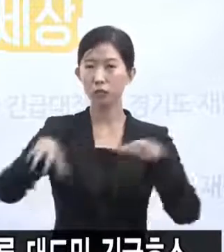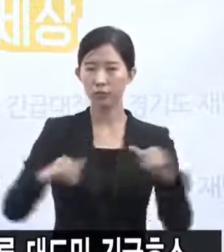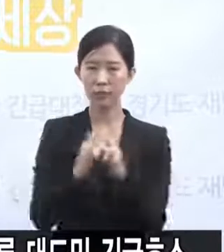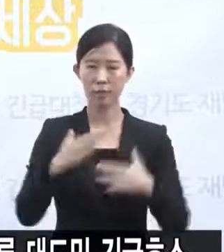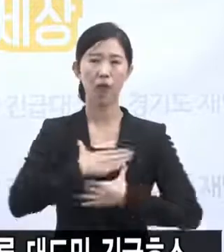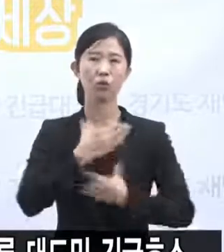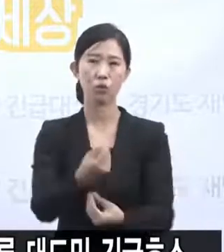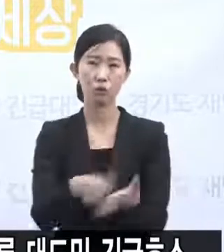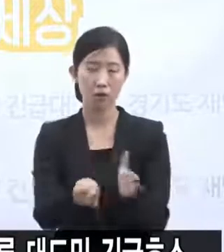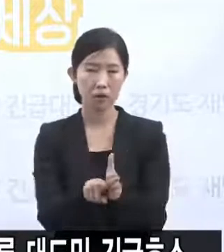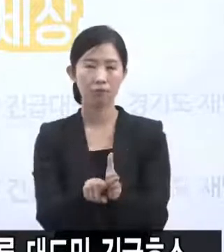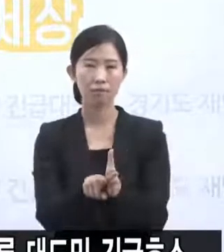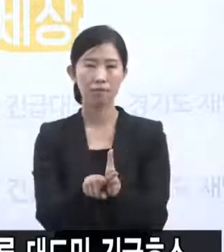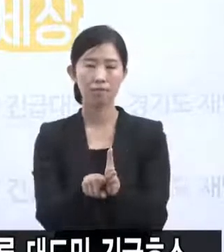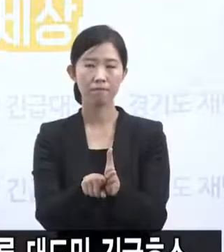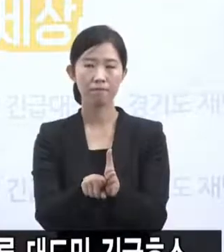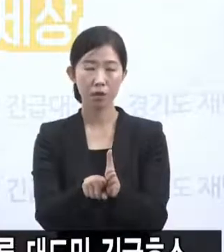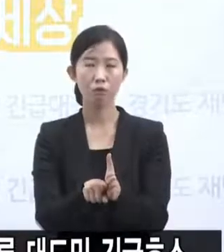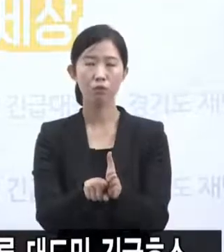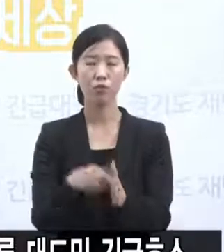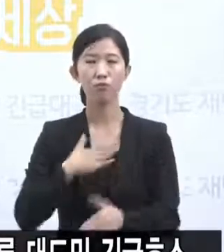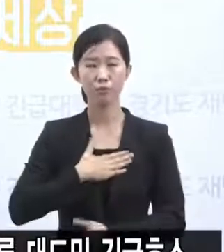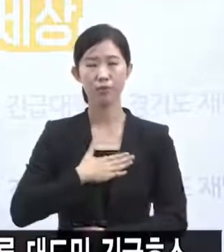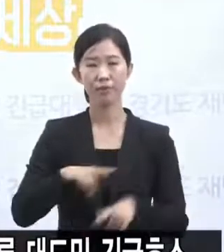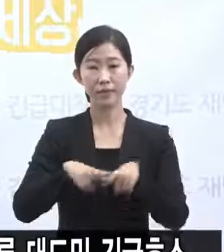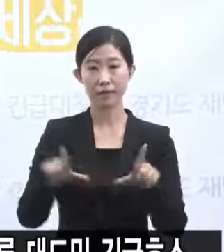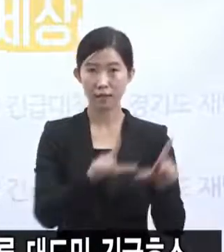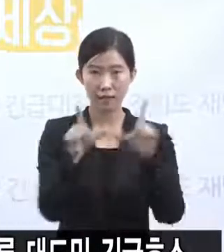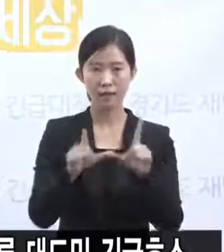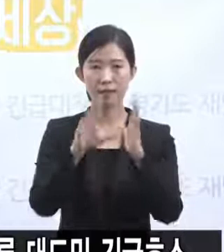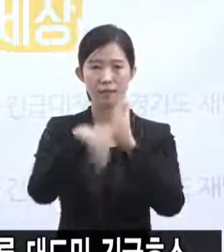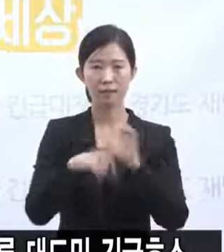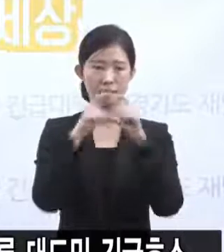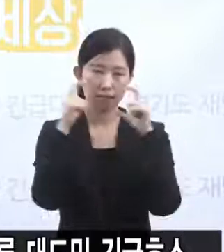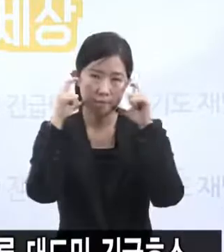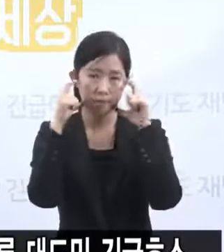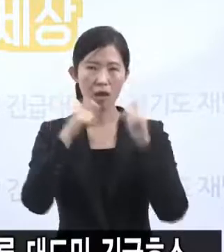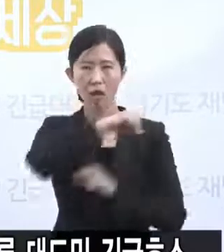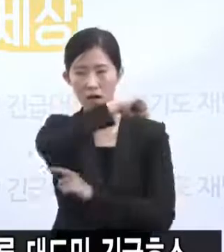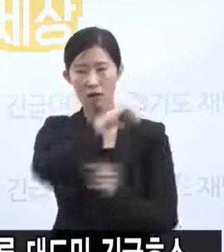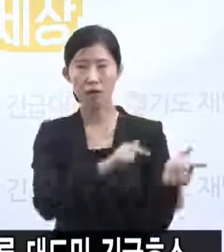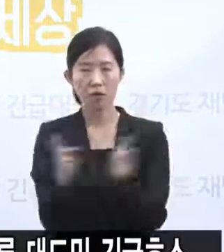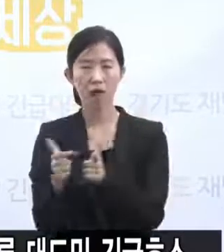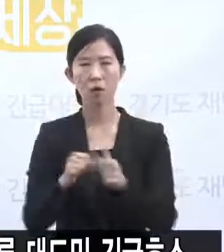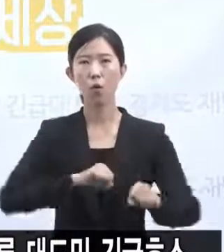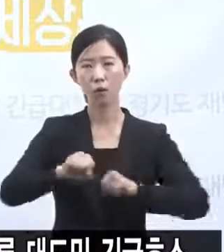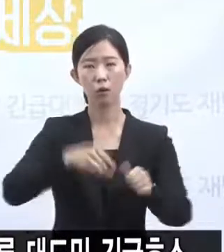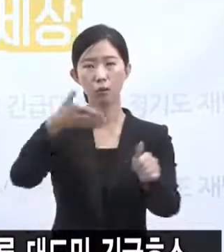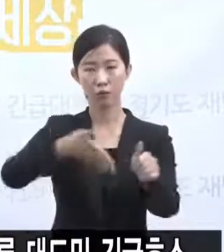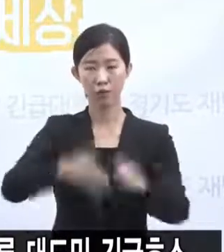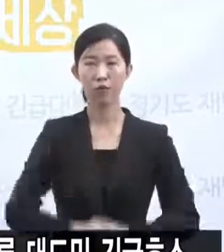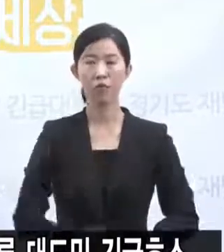새로운 각오로 일상적 방어활동에 임해 주셔야 합니다. 또한 손 씻기, 두